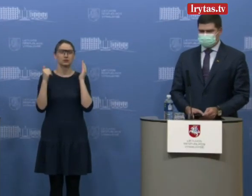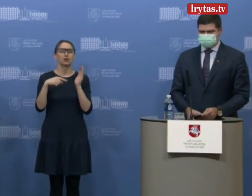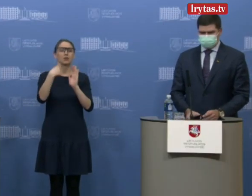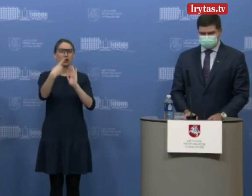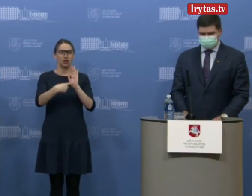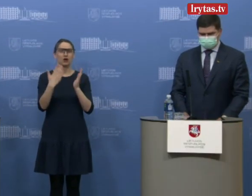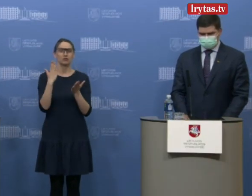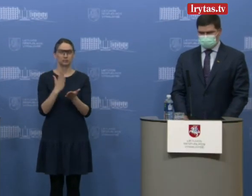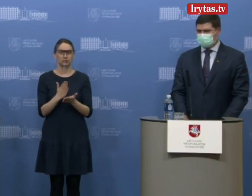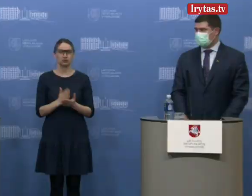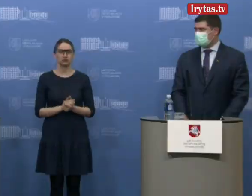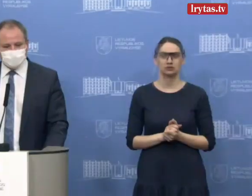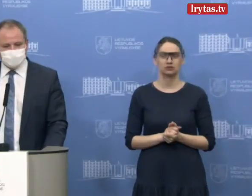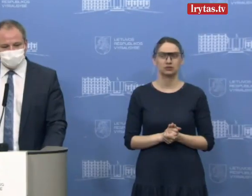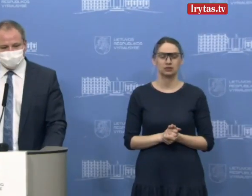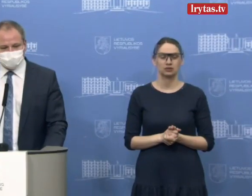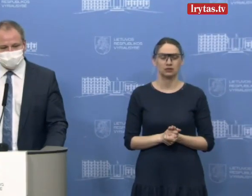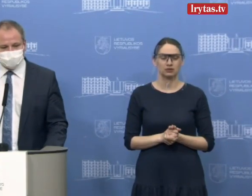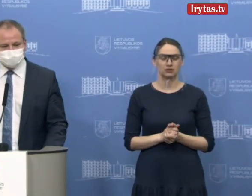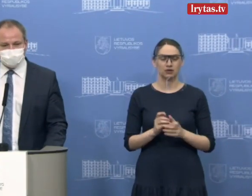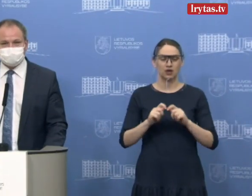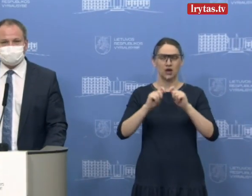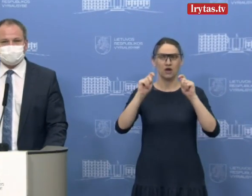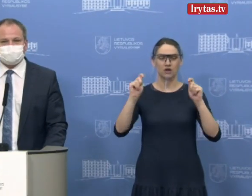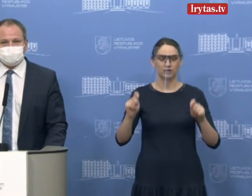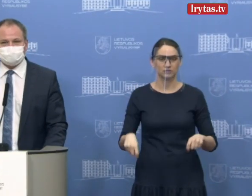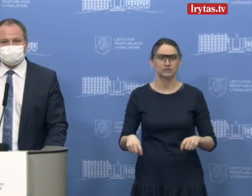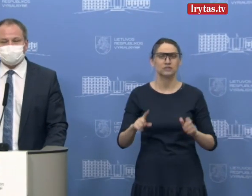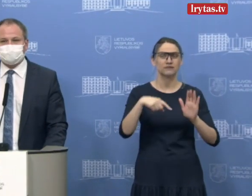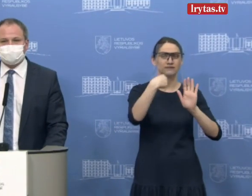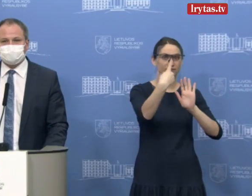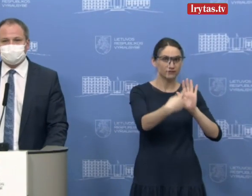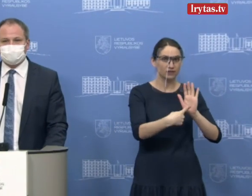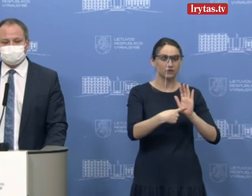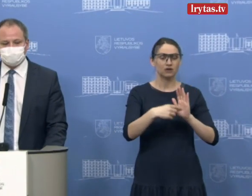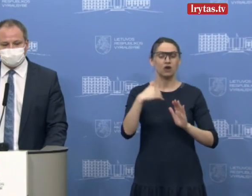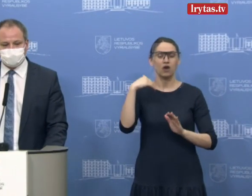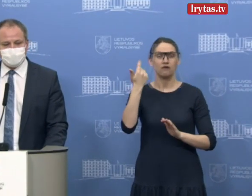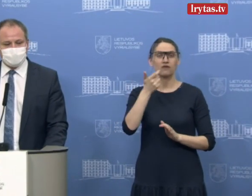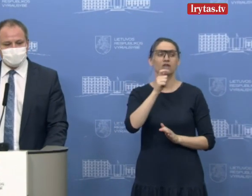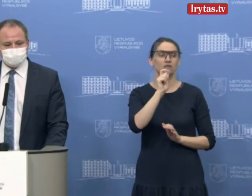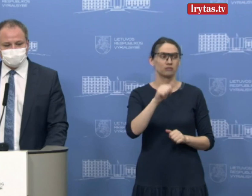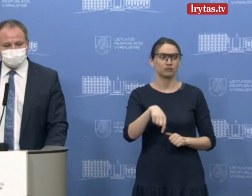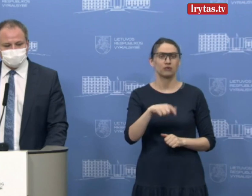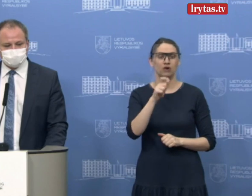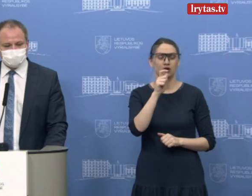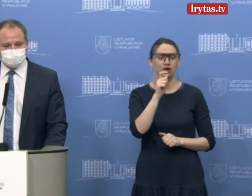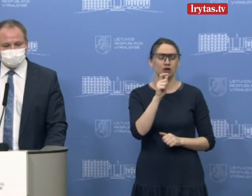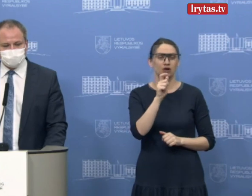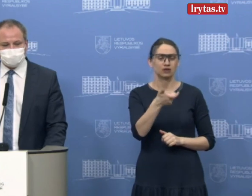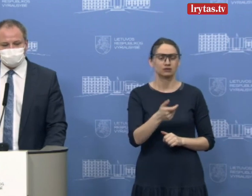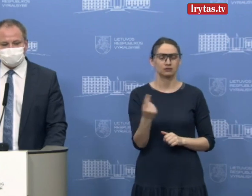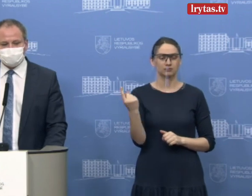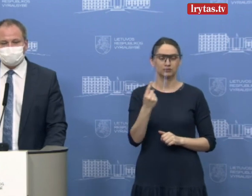tai kolegos, kaip visada, aš prašau pradžioj pasakyti, kam turite klausimą, o tada jau jį užduoti. Matau, kad